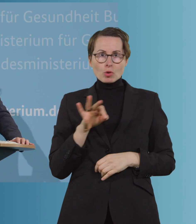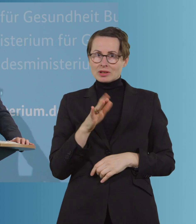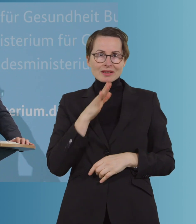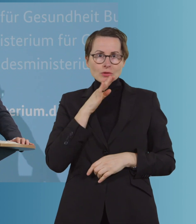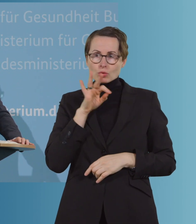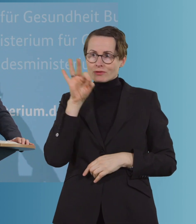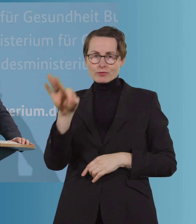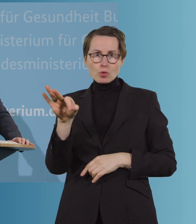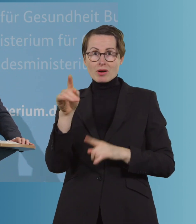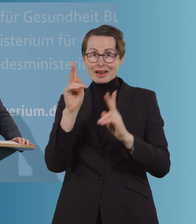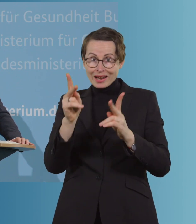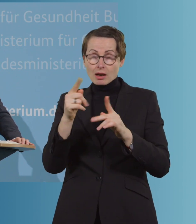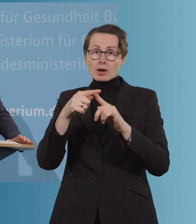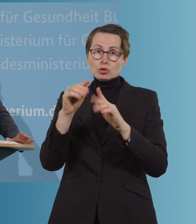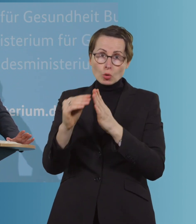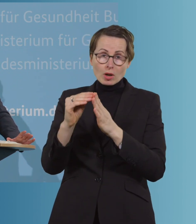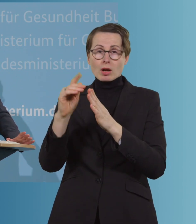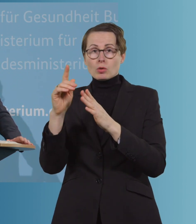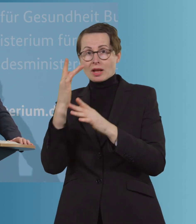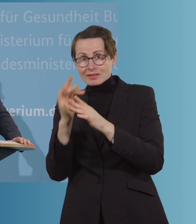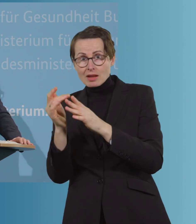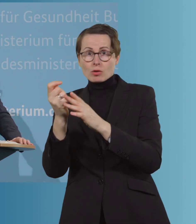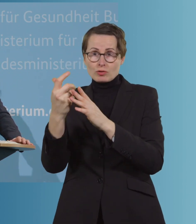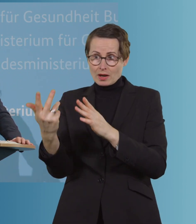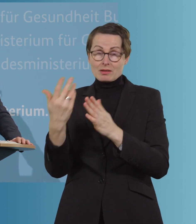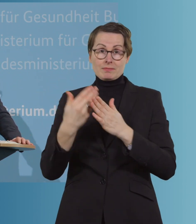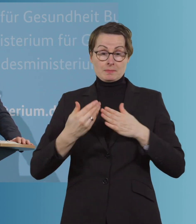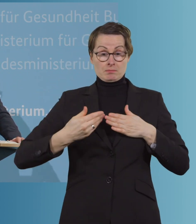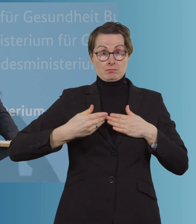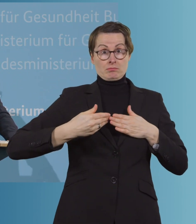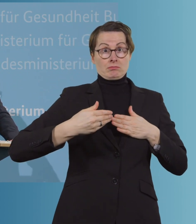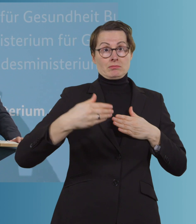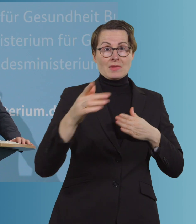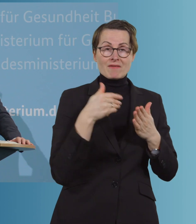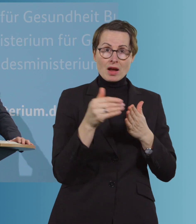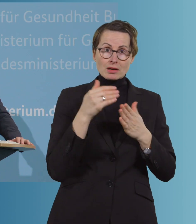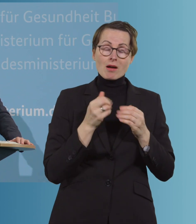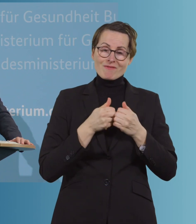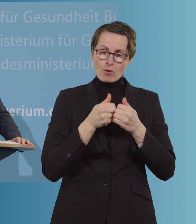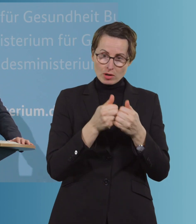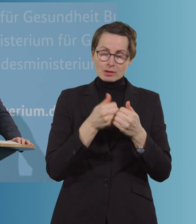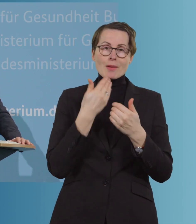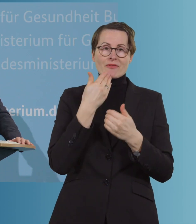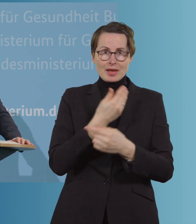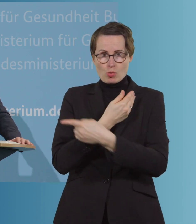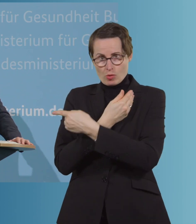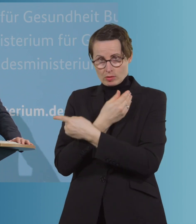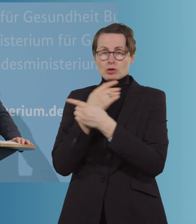deswegen finde ich es weiter richtig, für die nächste Zeit auch der ständigen Impfkommission folgend eben den Schwerpunkt bei den besonders